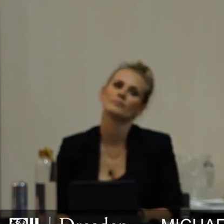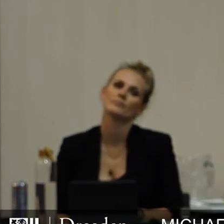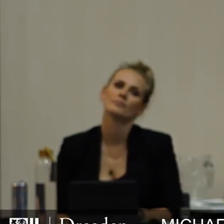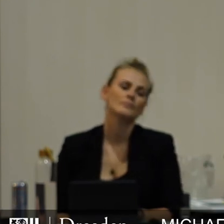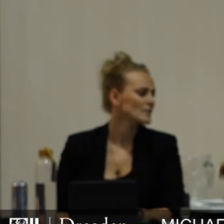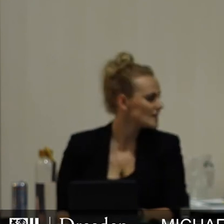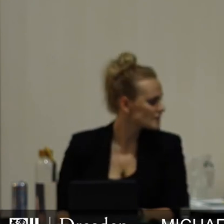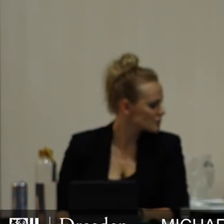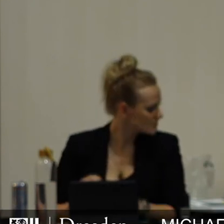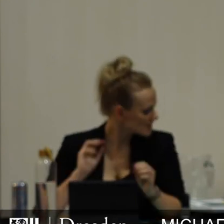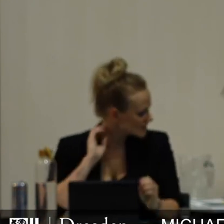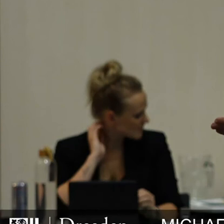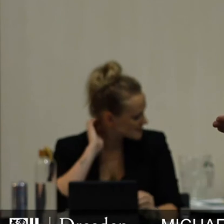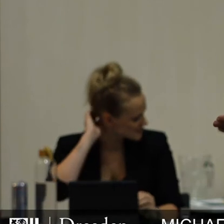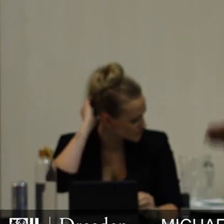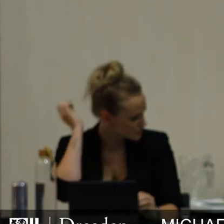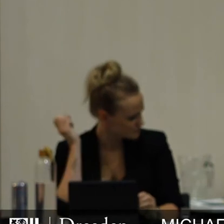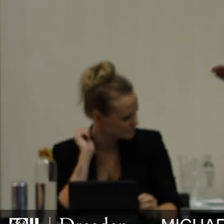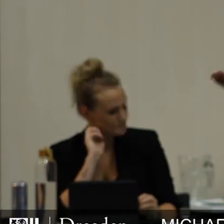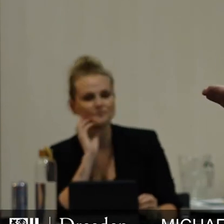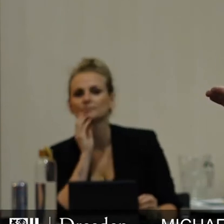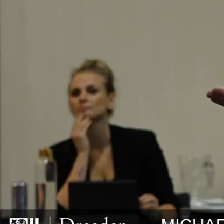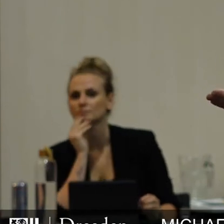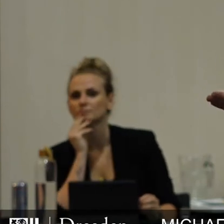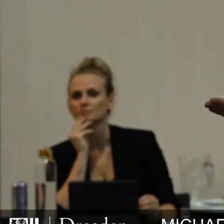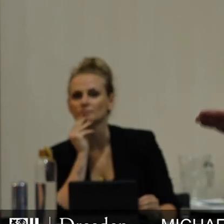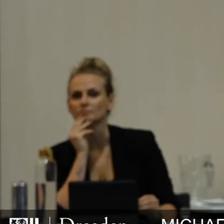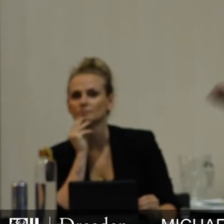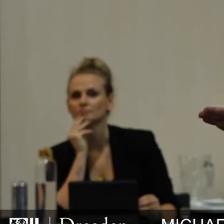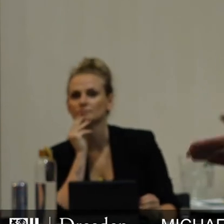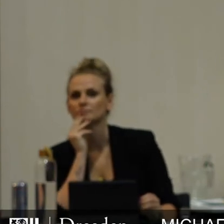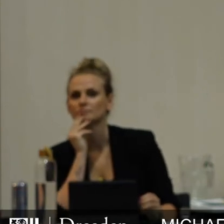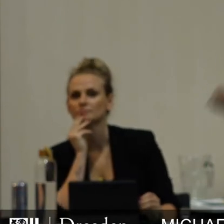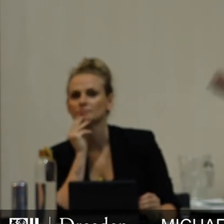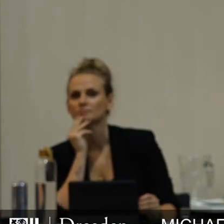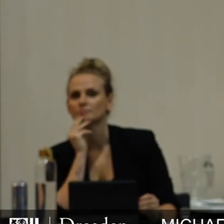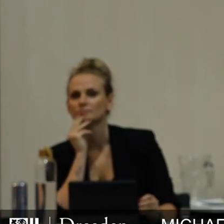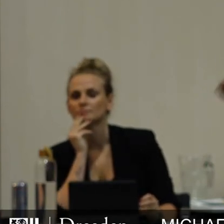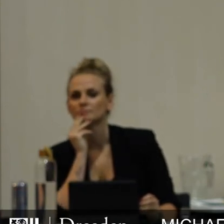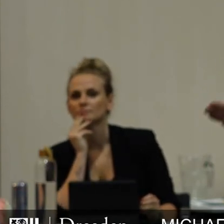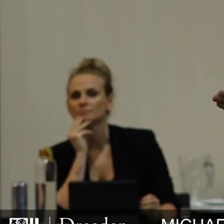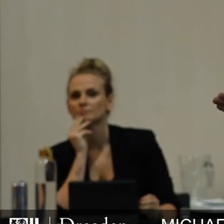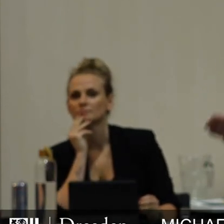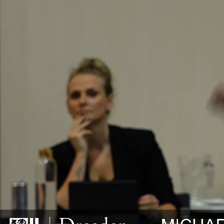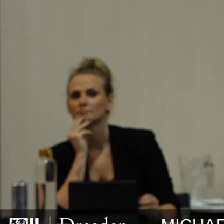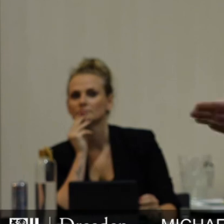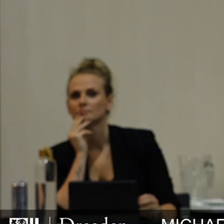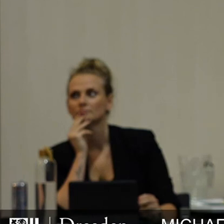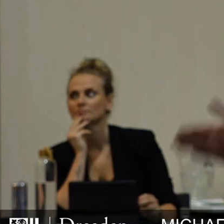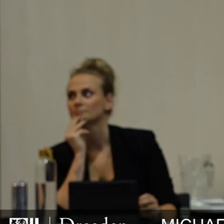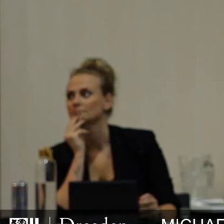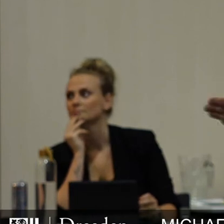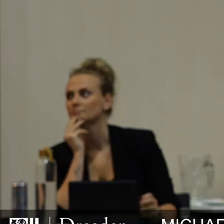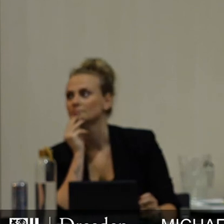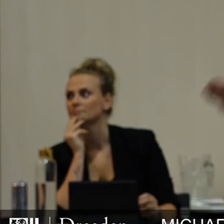ein für allemal, dass das sowohl im Stadtrat als auch im Grunde genommen in den Ausschüssen vorbei ist. Ich fühle mich hart diskriminiert und ich möchte